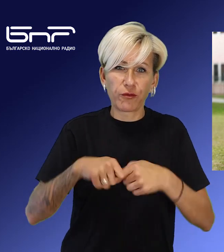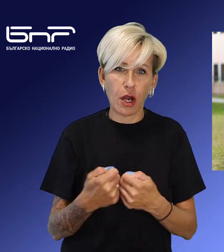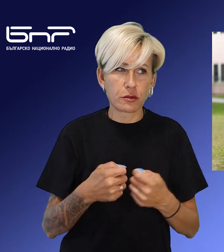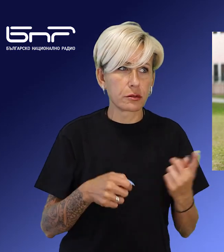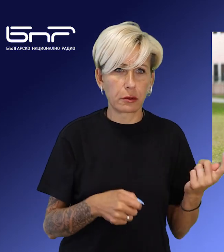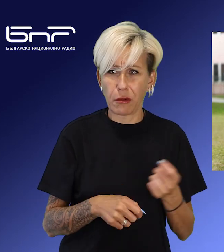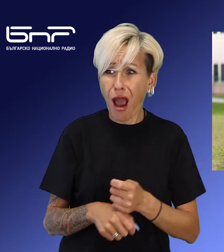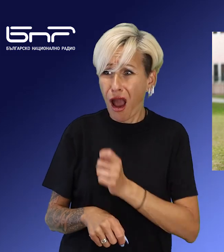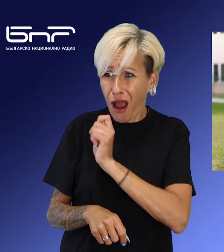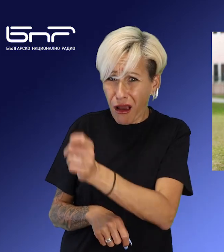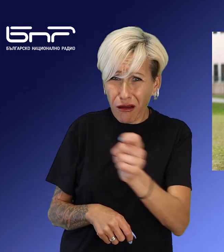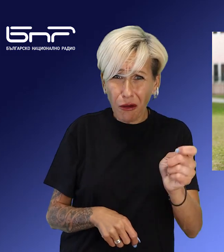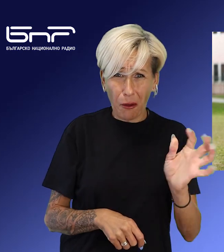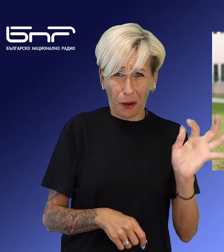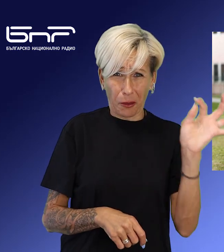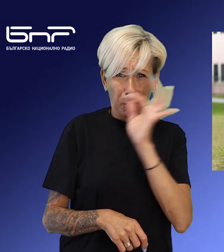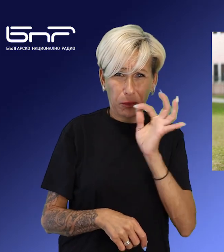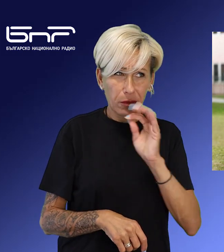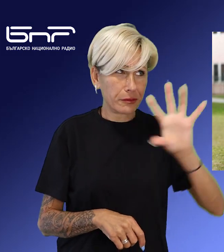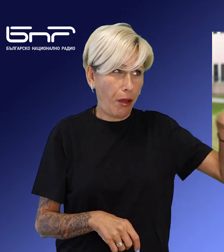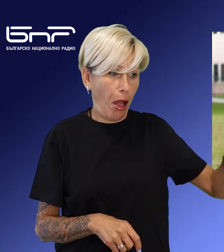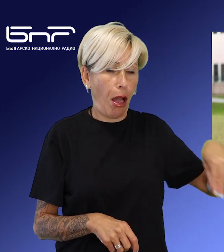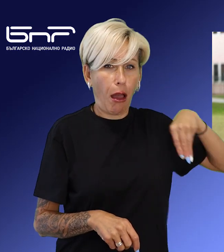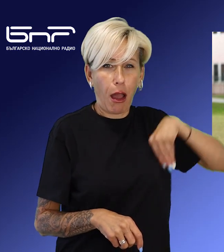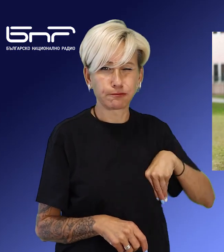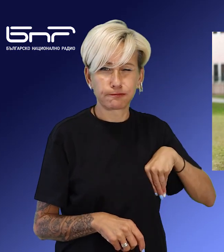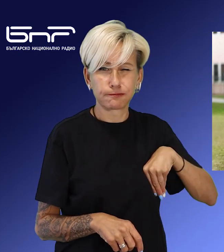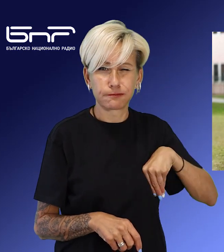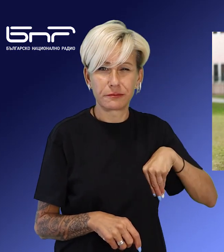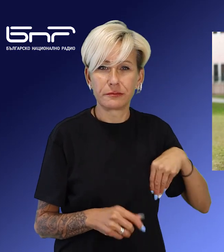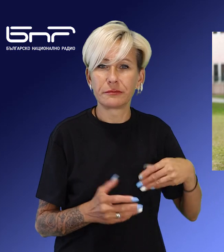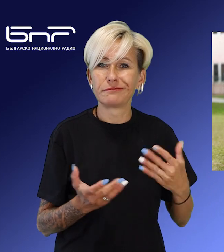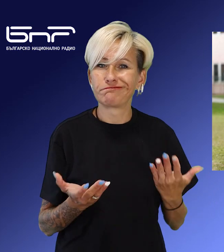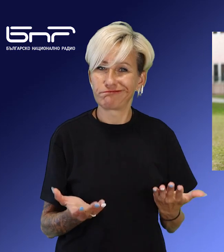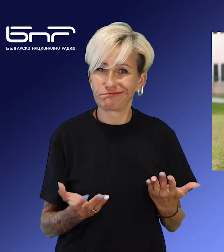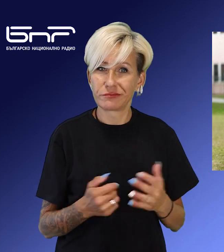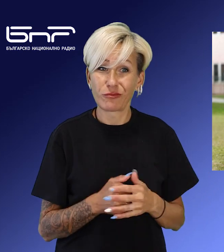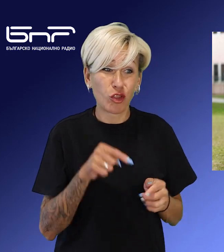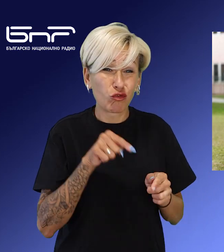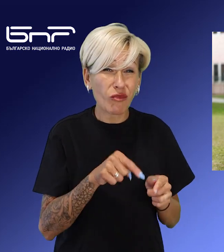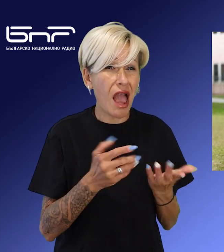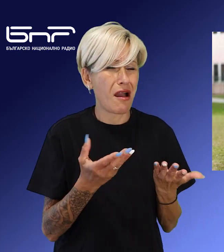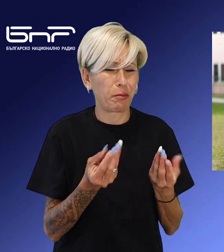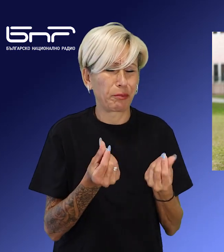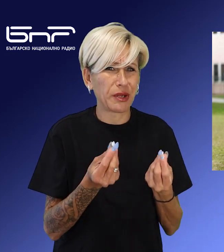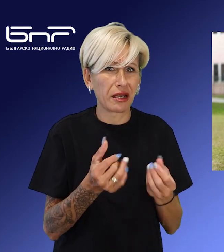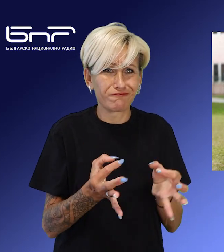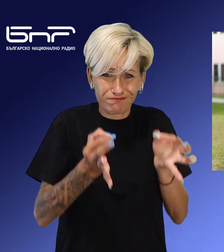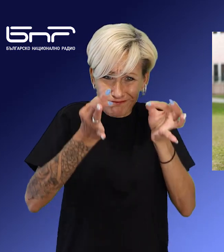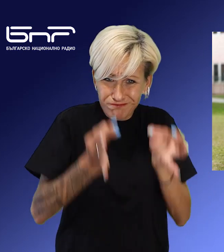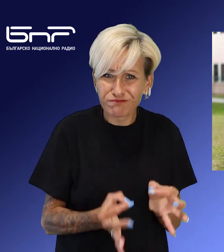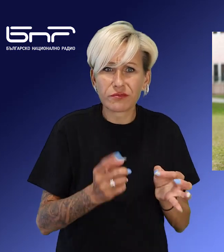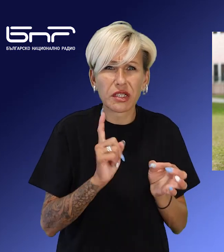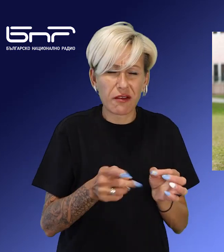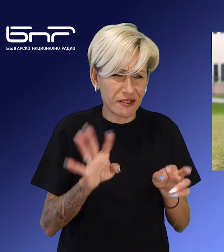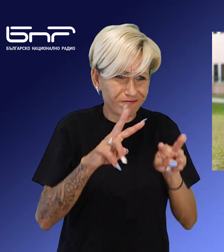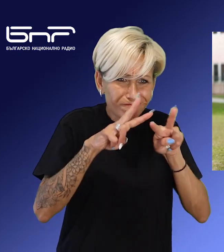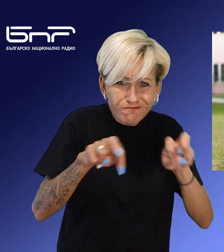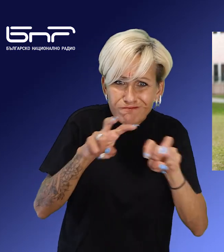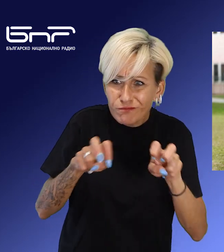протези, апарати и други. Касата е превеждала парите, но, както става ясно, всички тези артикули не са стигали до хората